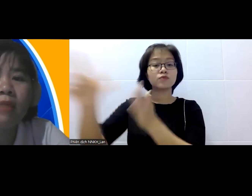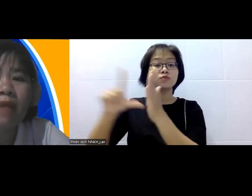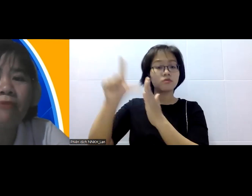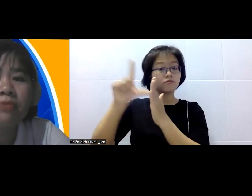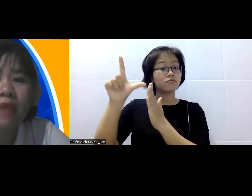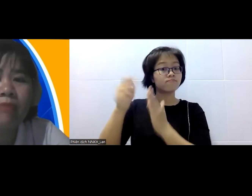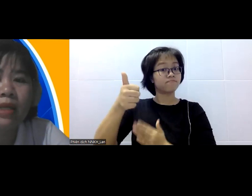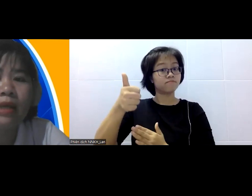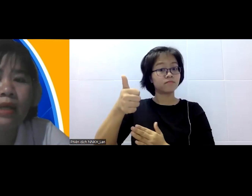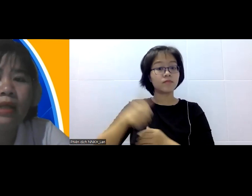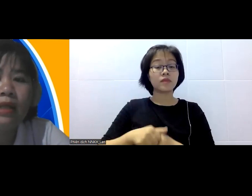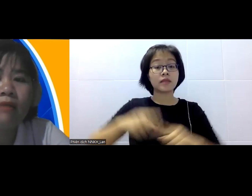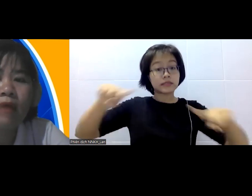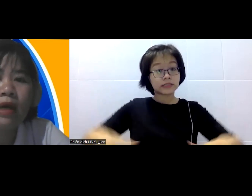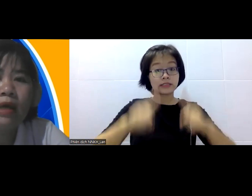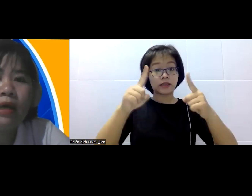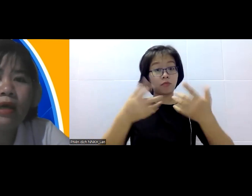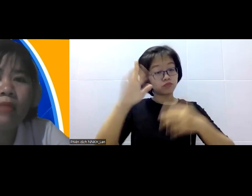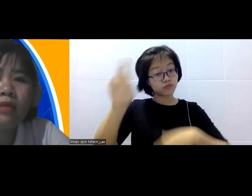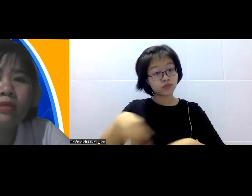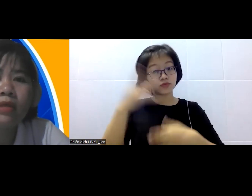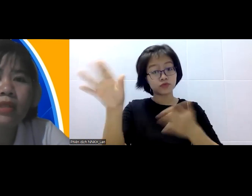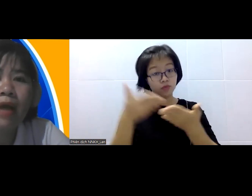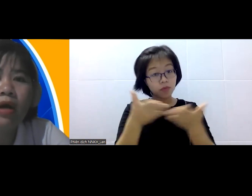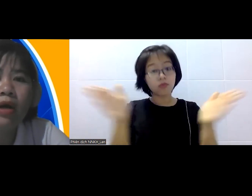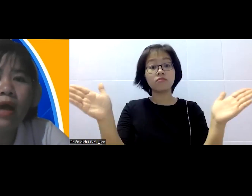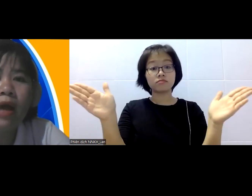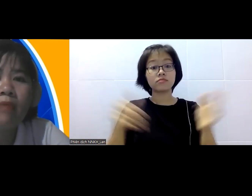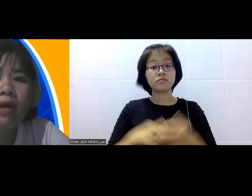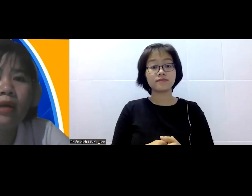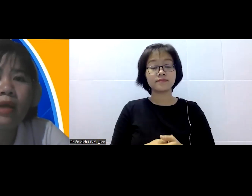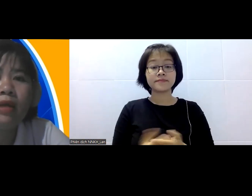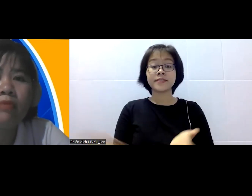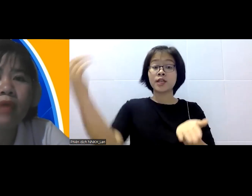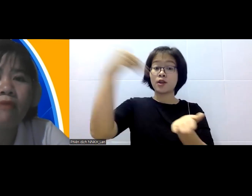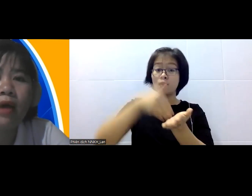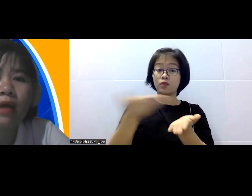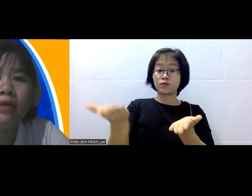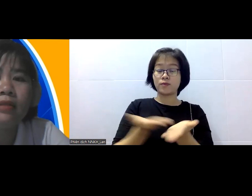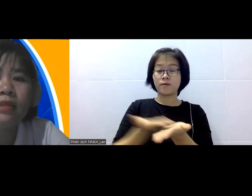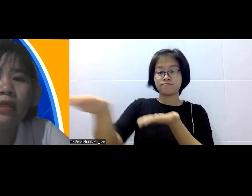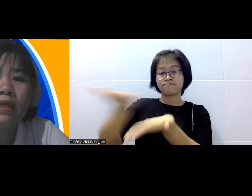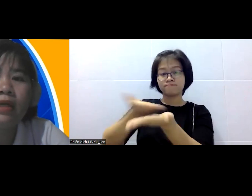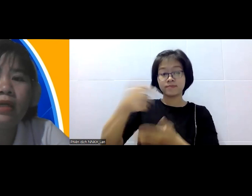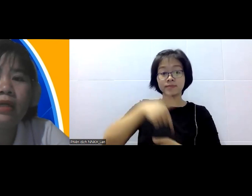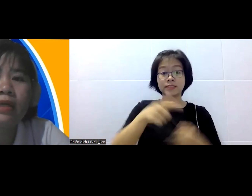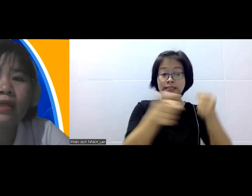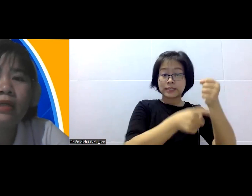minh bạch vùng trồng thì và mình tạo cơ hội để hai bên là giữa nông dân và cái người